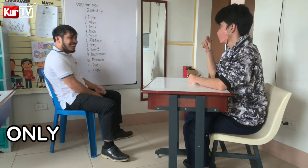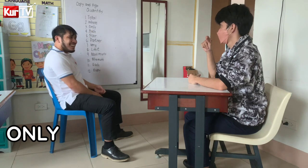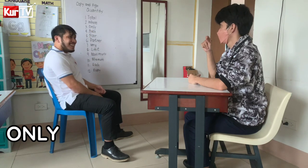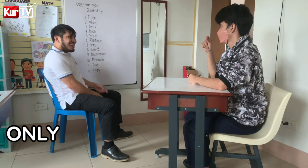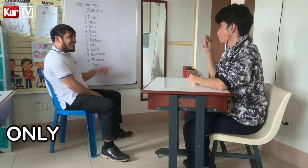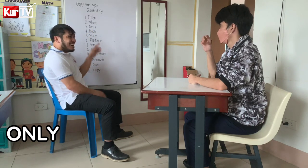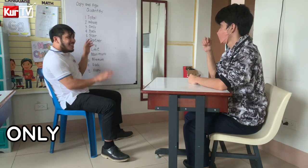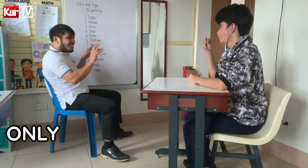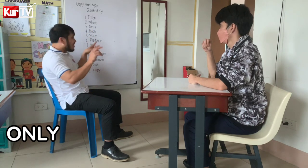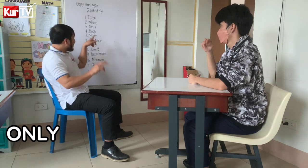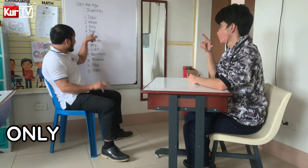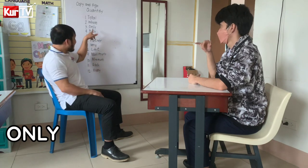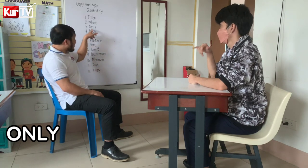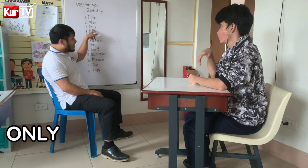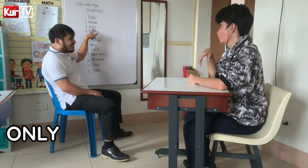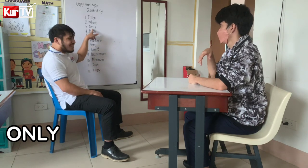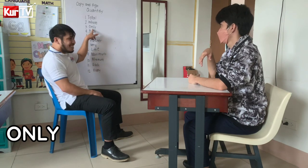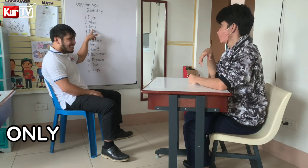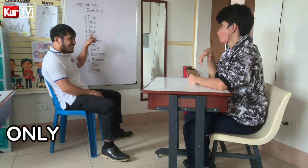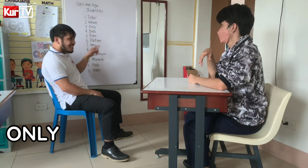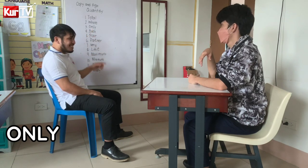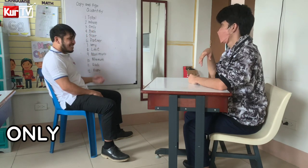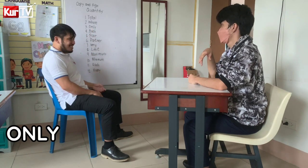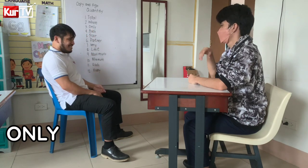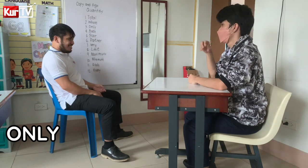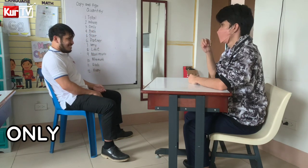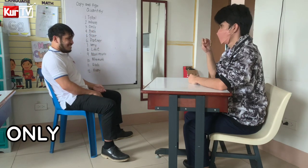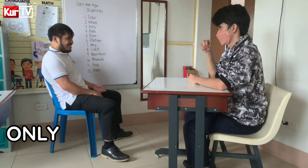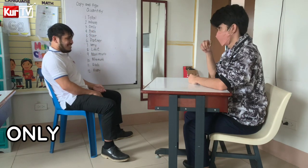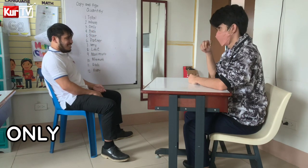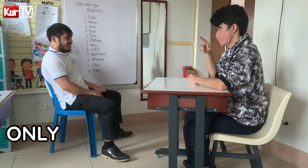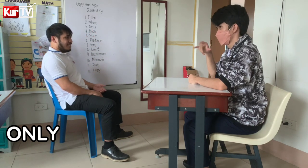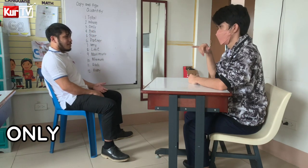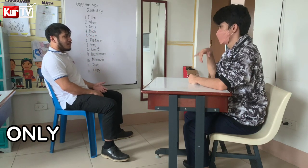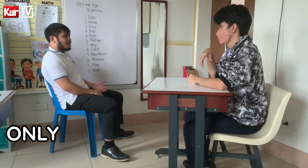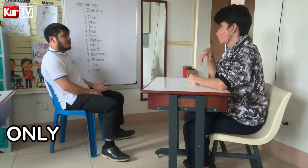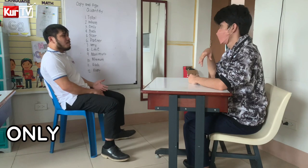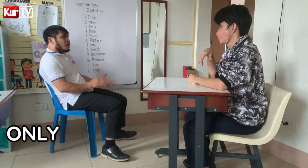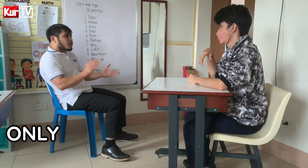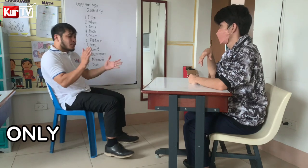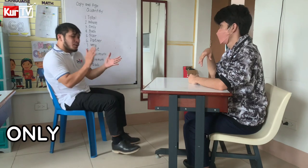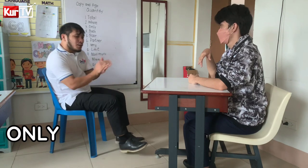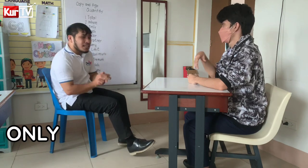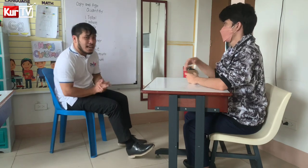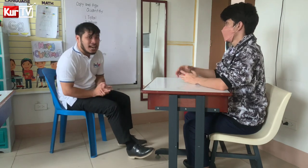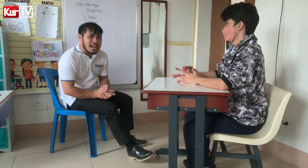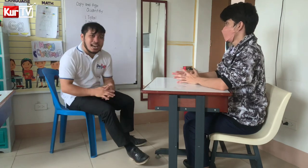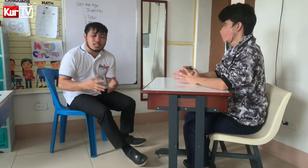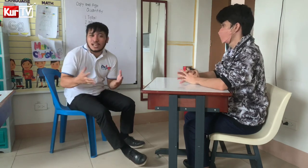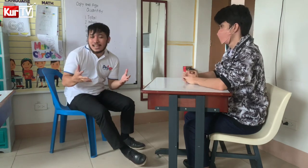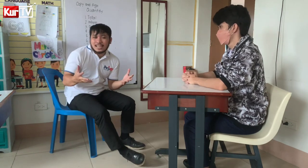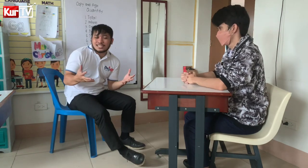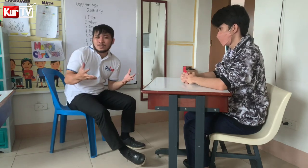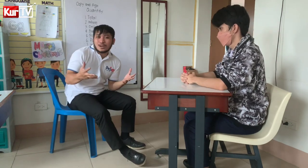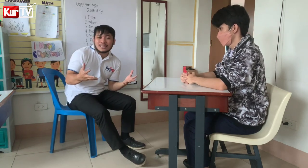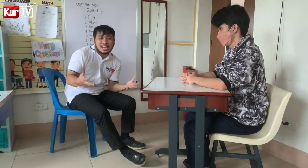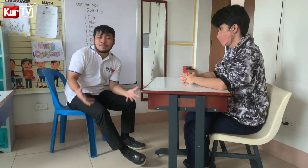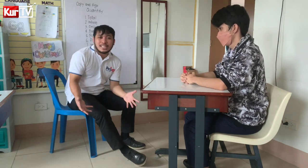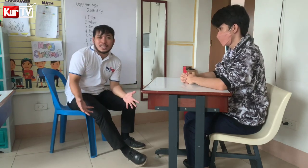Only O O So yung nga As what I said